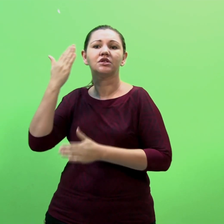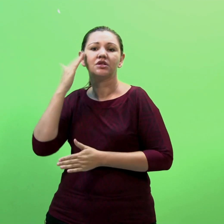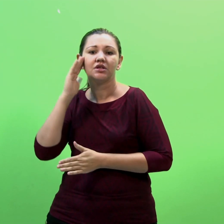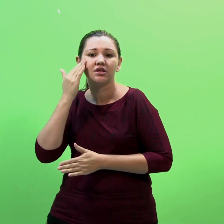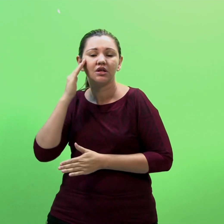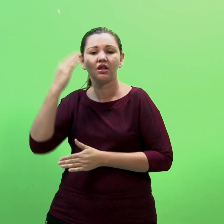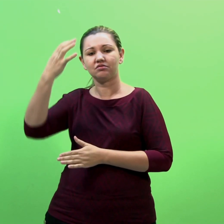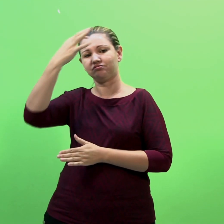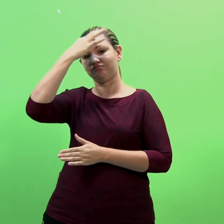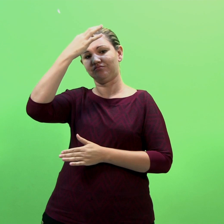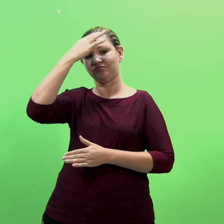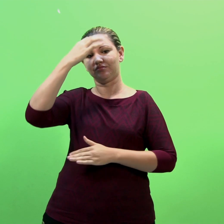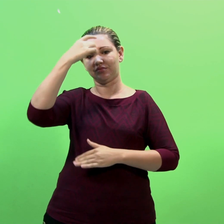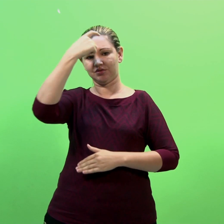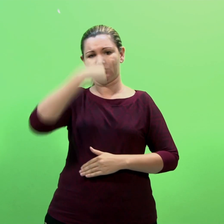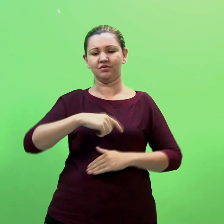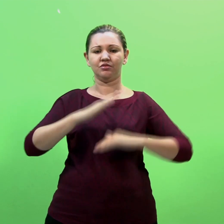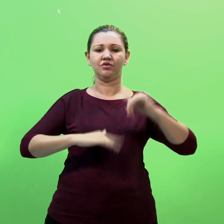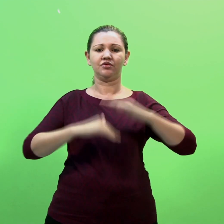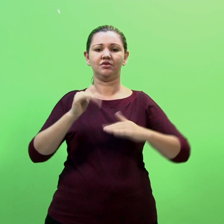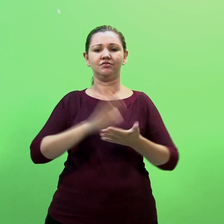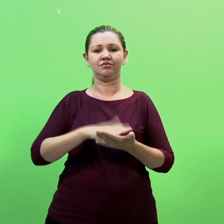visando a conscientização dos intérpretes de línguas.